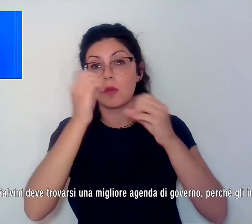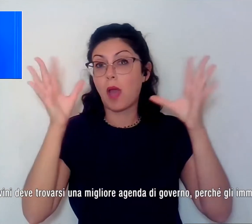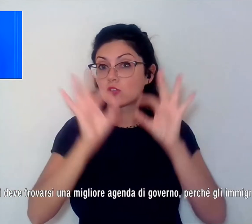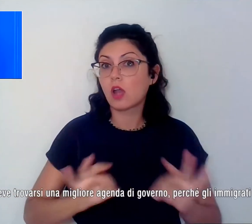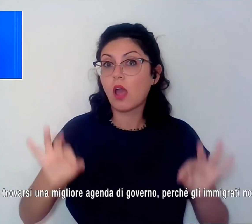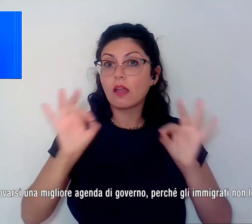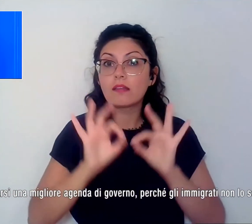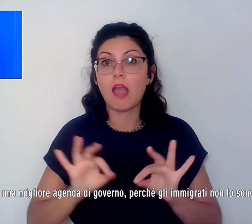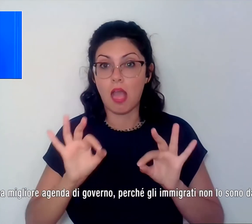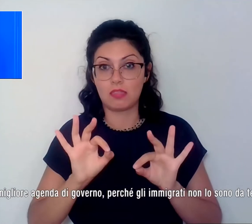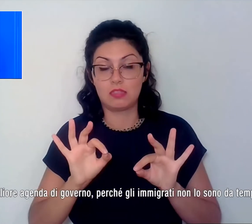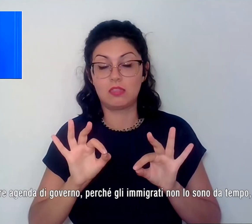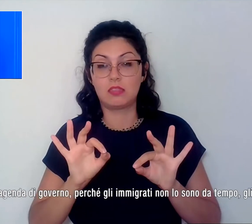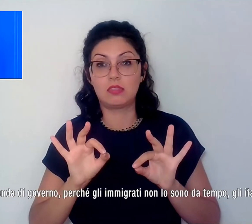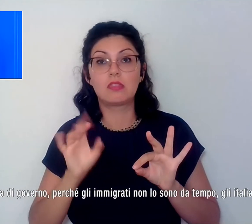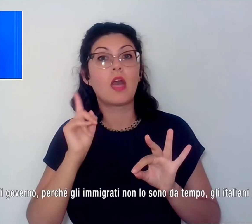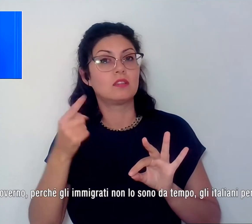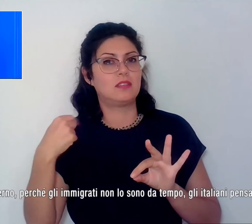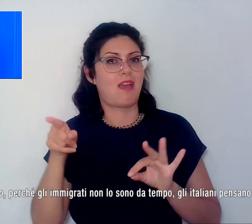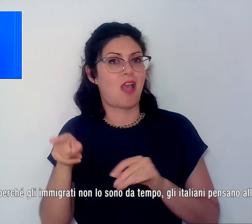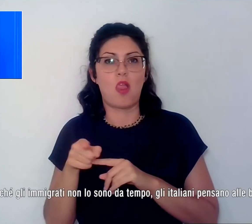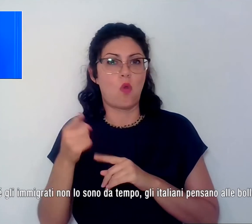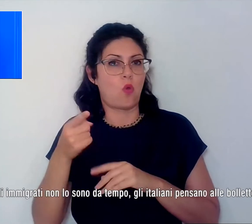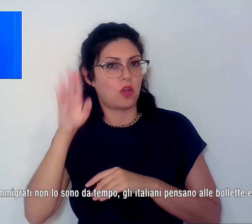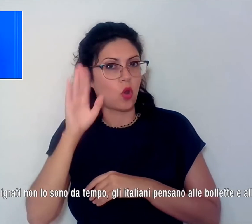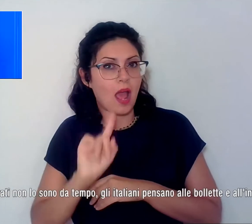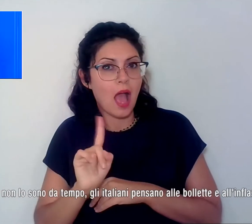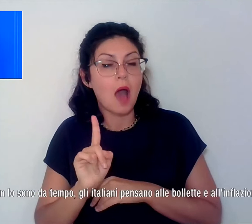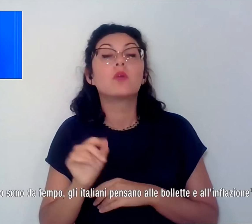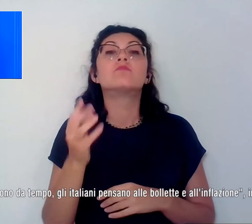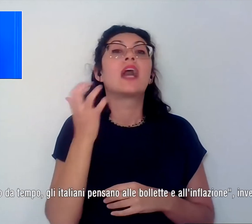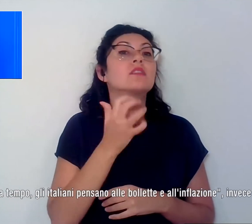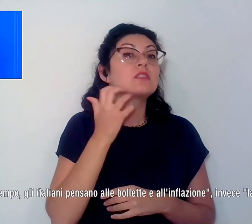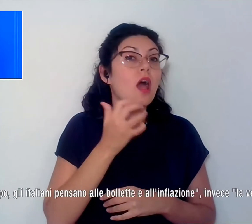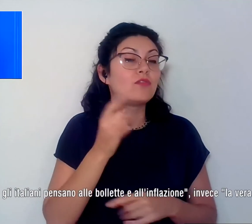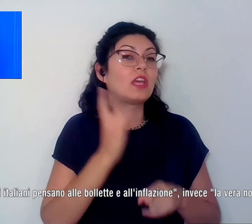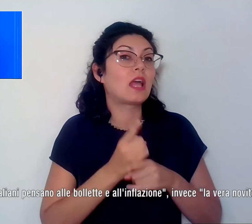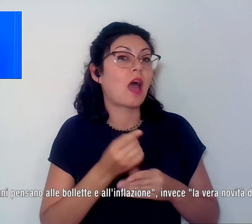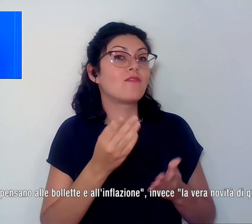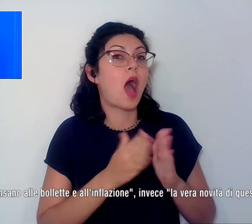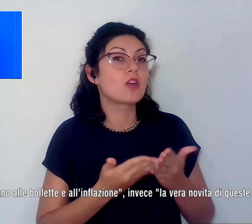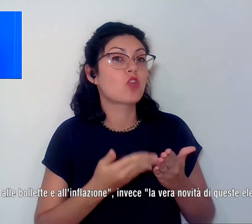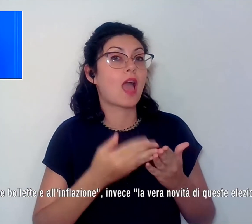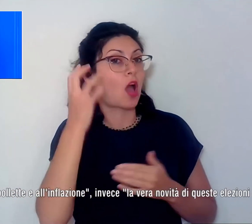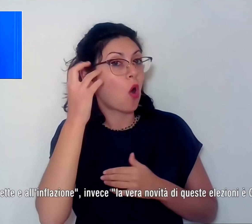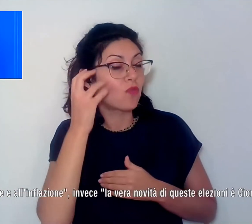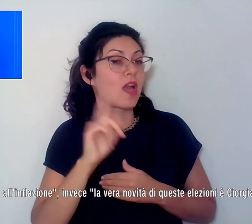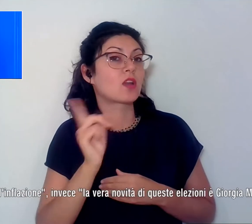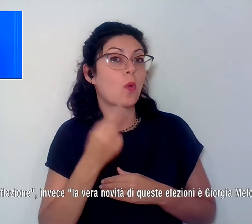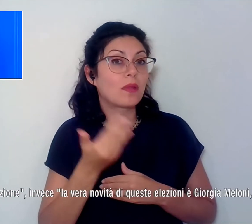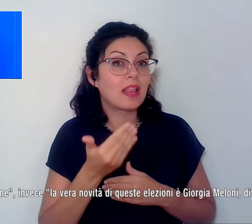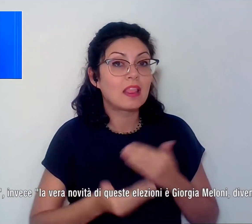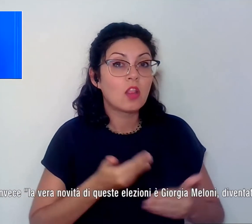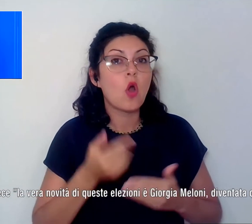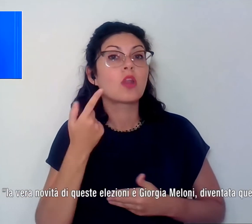il capo. Salvini deve trovarsi una migliore agenda di governo perché gli immigrati non lo sono da tempo. Gli